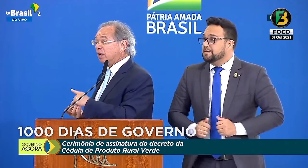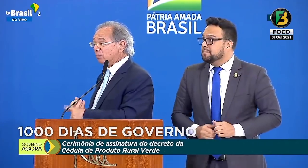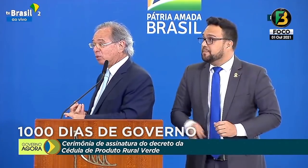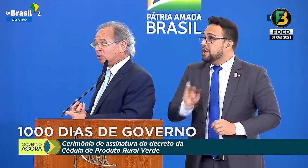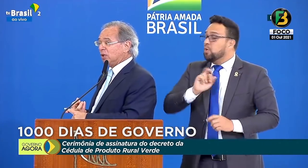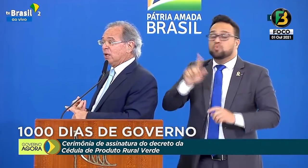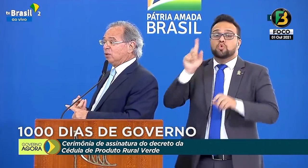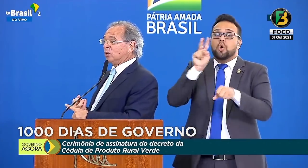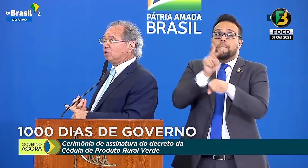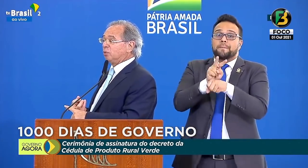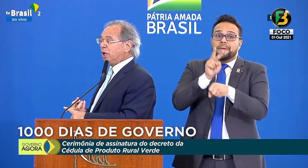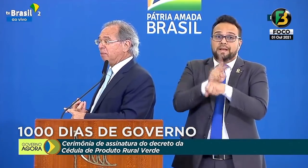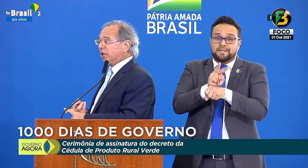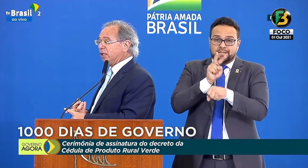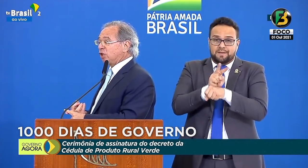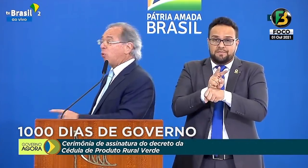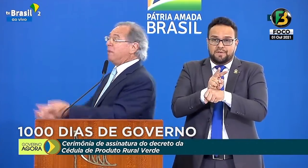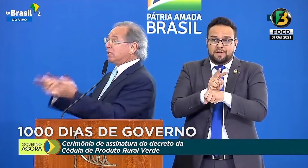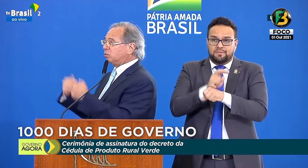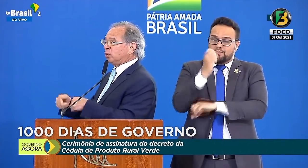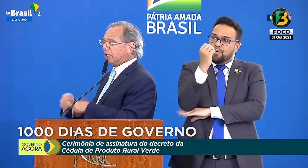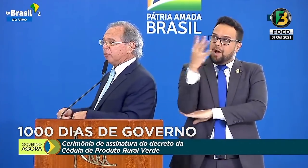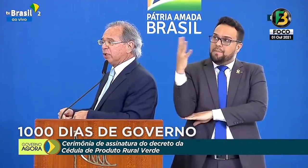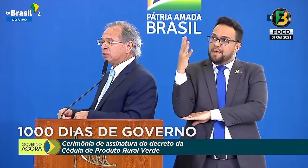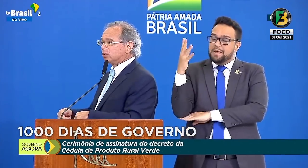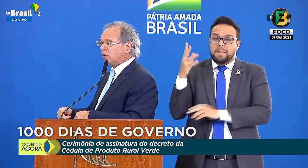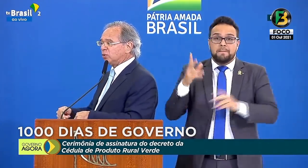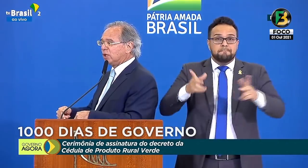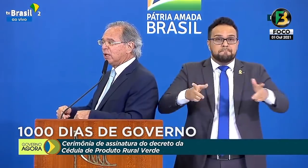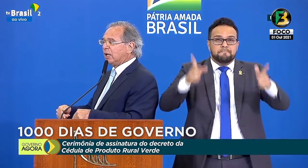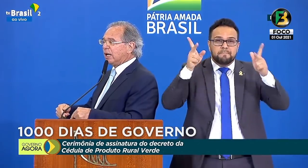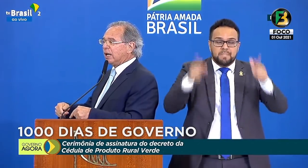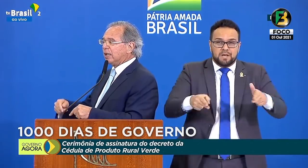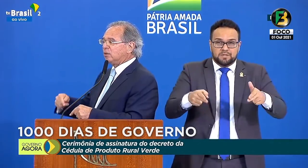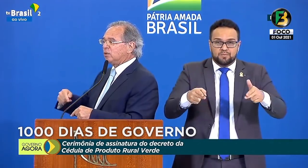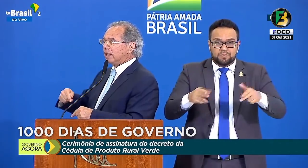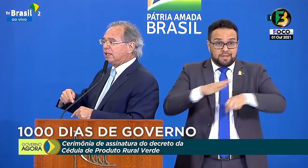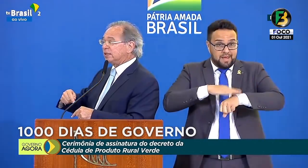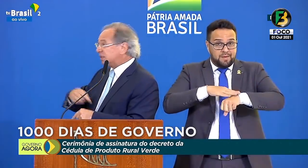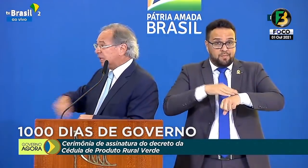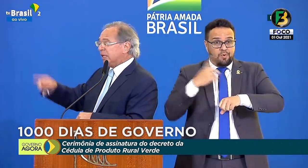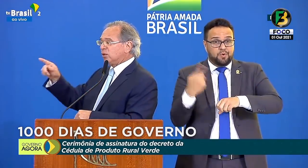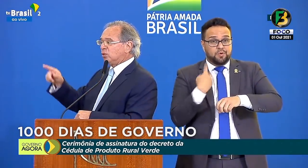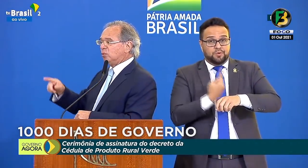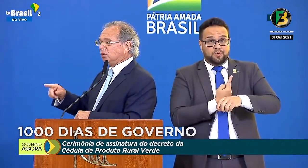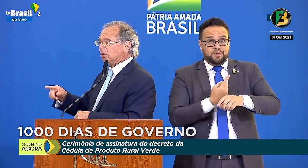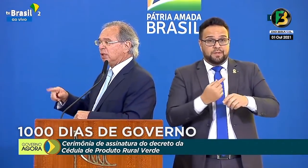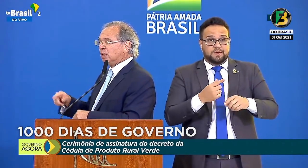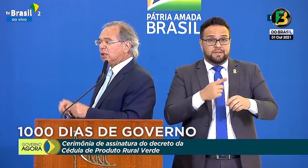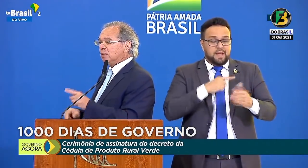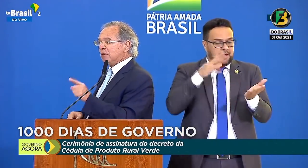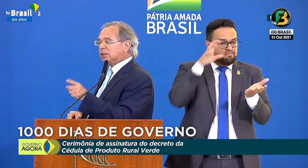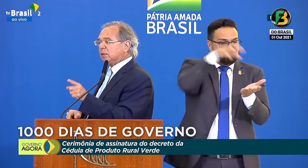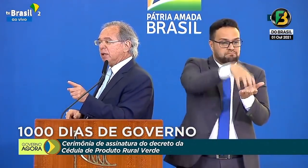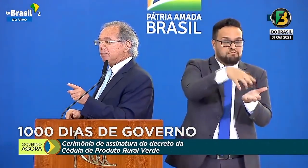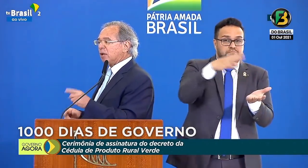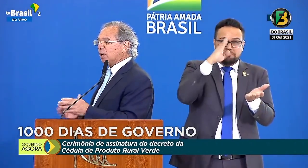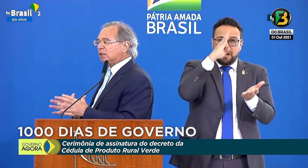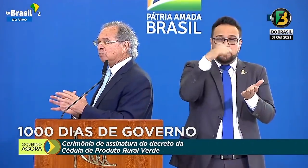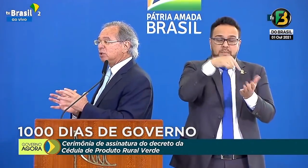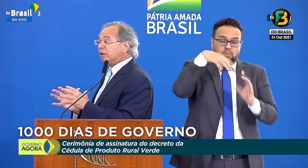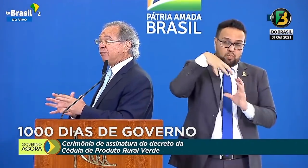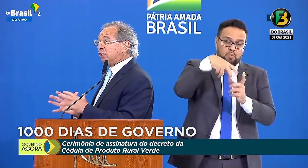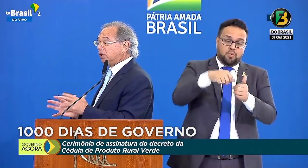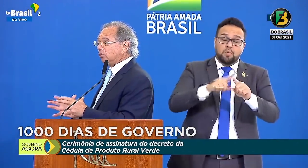preservamos o nosso meio ambiente ao mesmo tempo em que somos esse celeiro do mundo, mas também